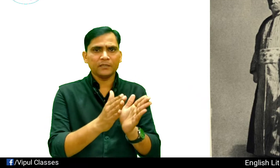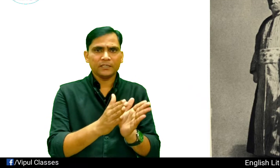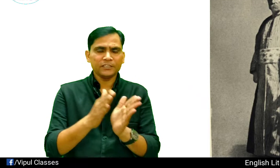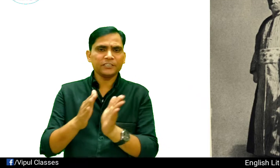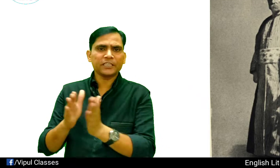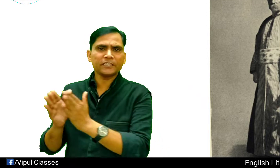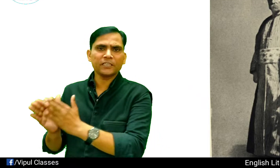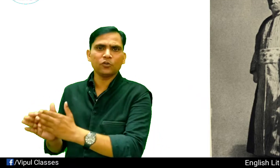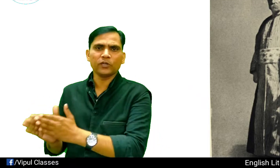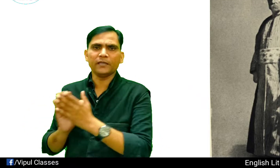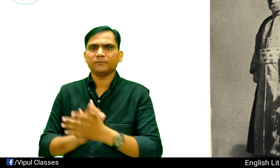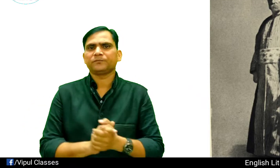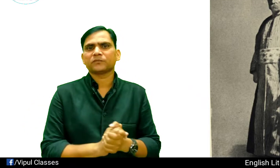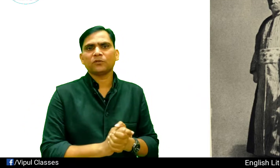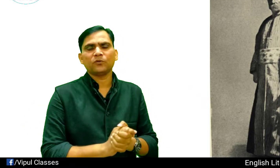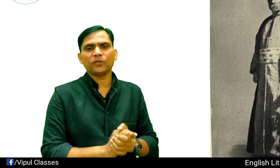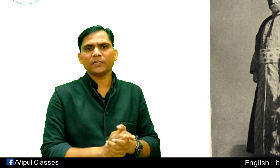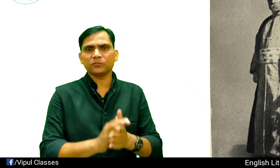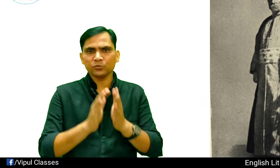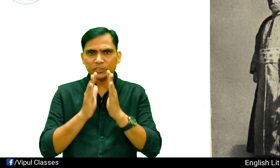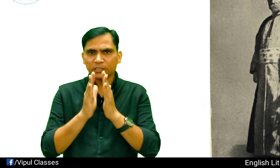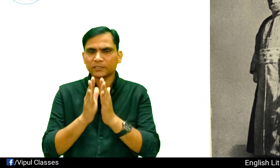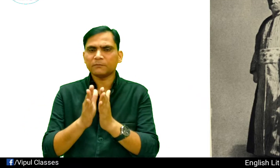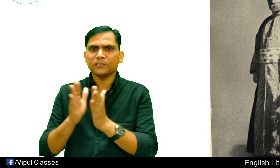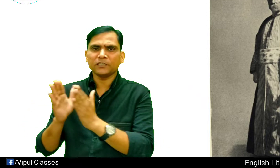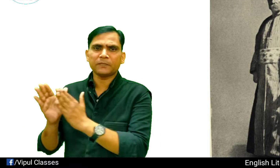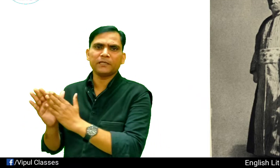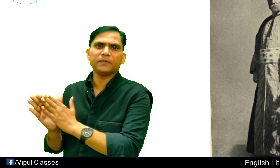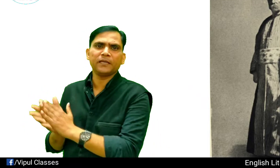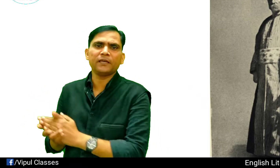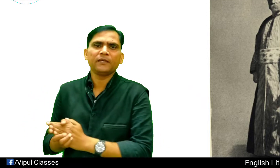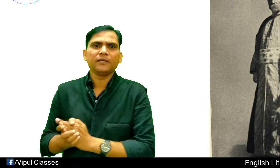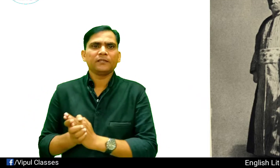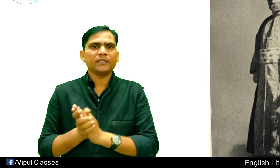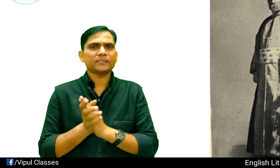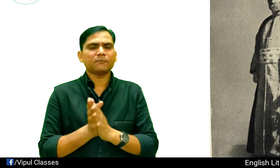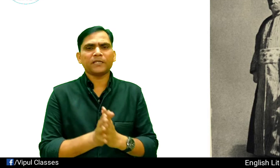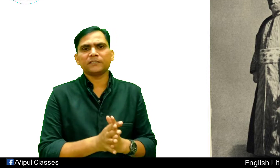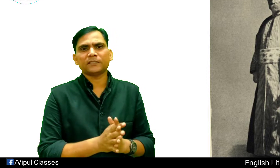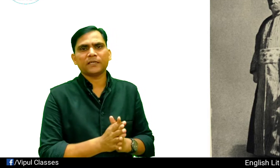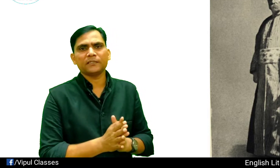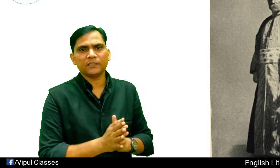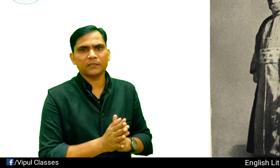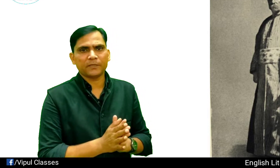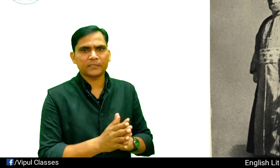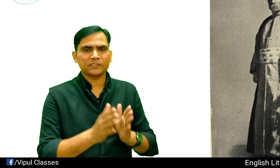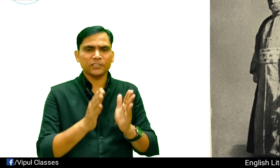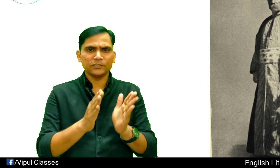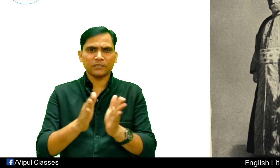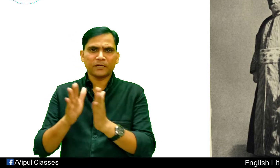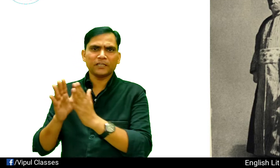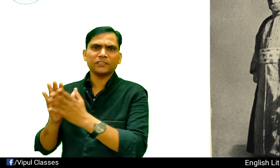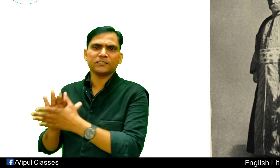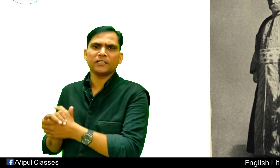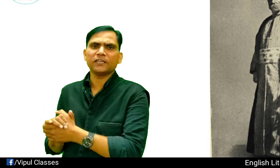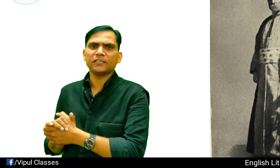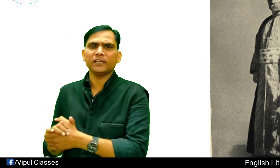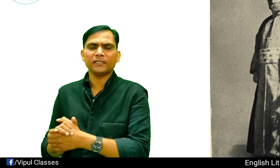में वह फ़र्ट के लोग है यह अरबिक बस्तों के लोग जाता है कि एक बार सिकंदर महान की सेना यानी